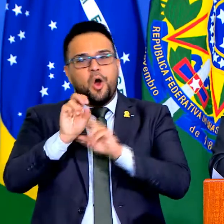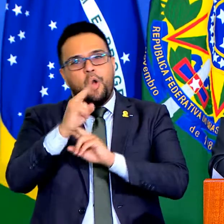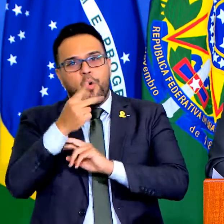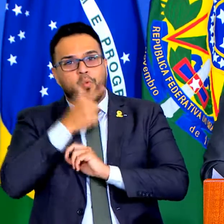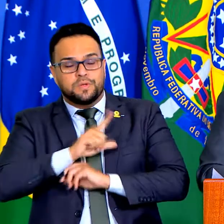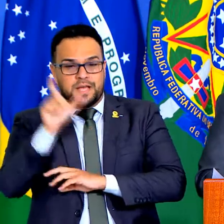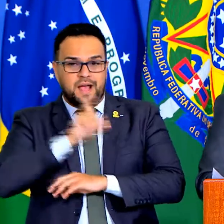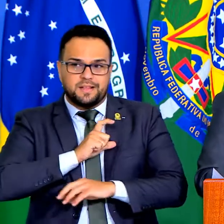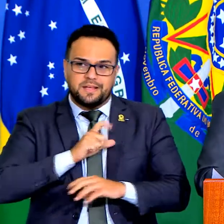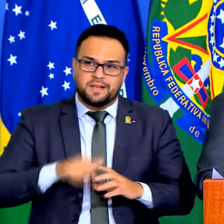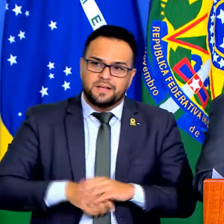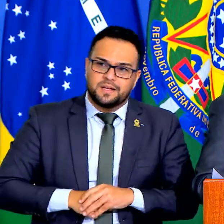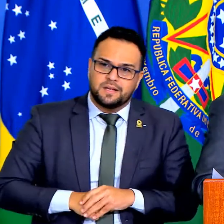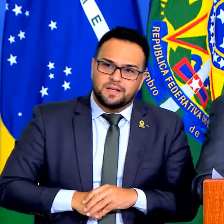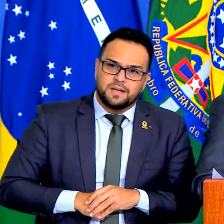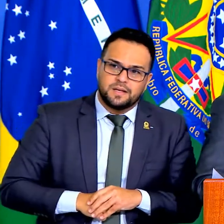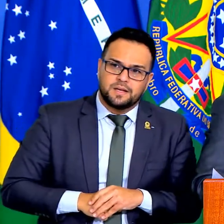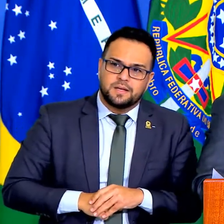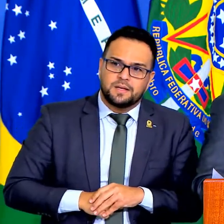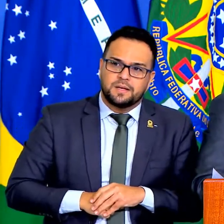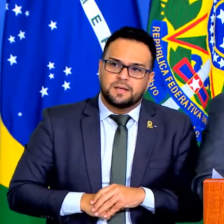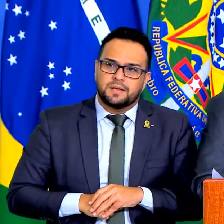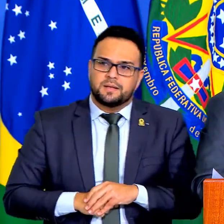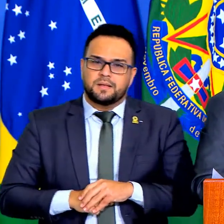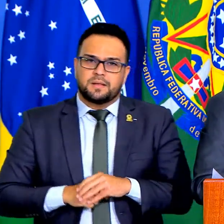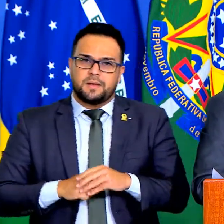carteira não pode ser dele? Por que tem que ter uma clínica?